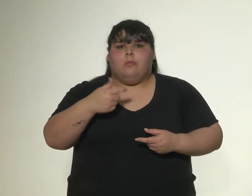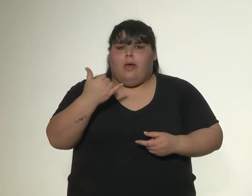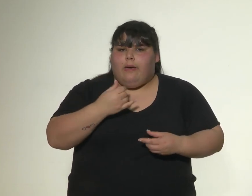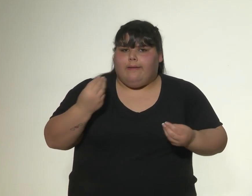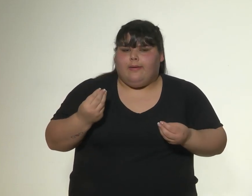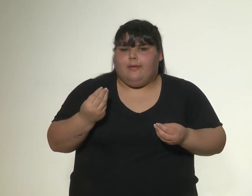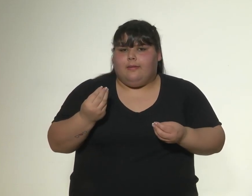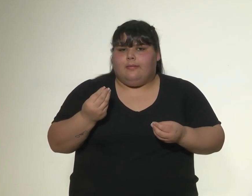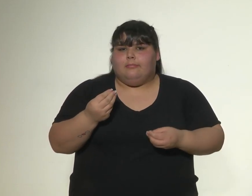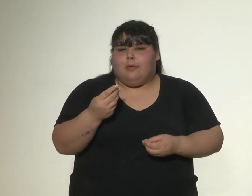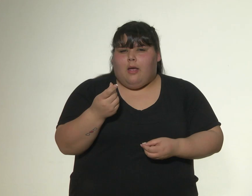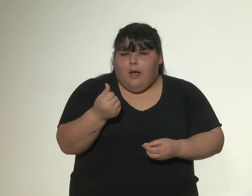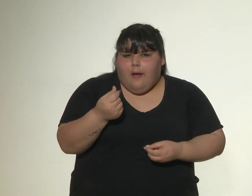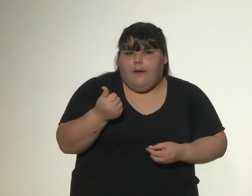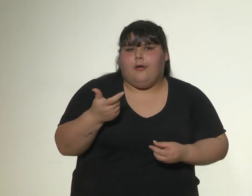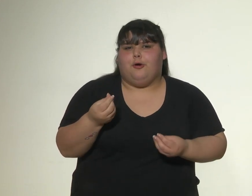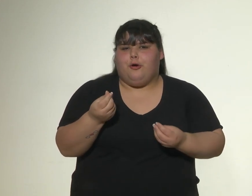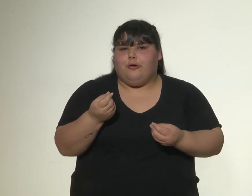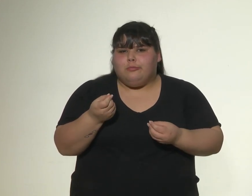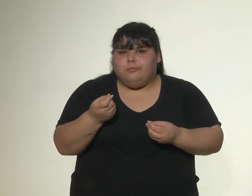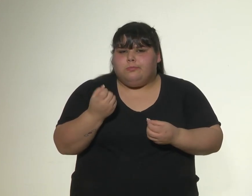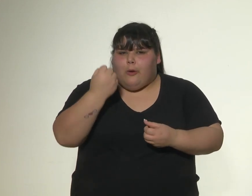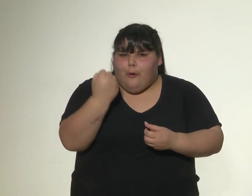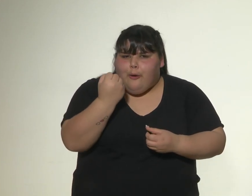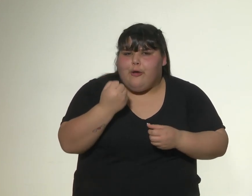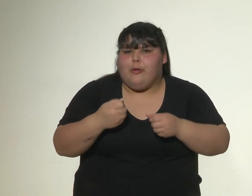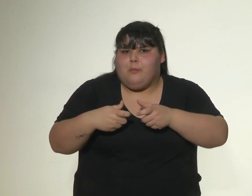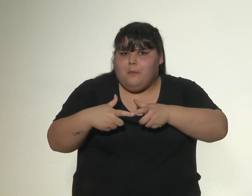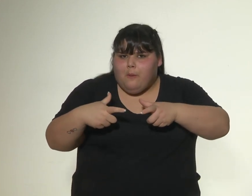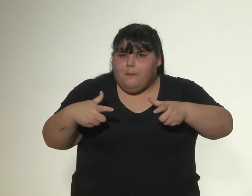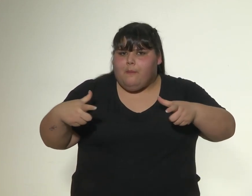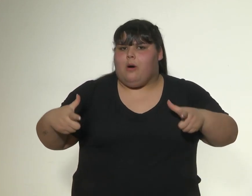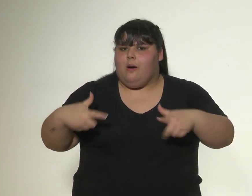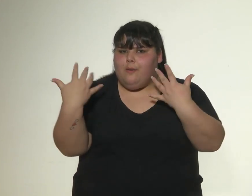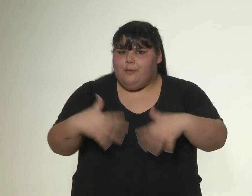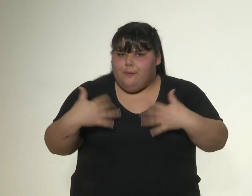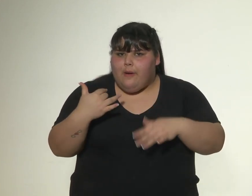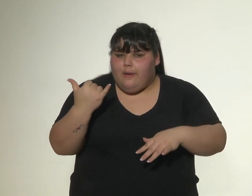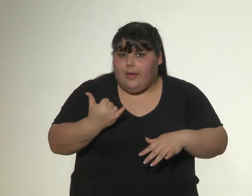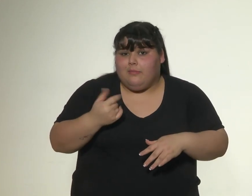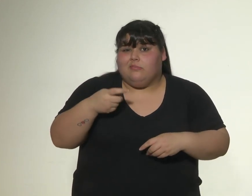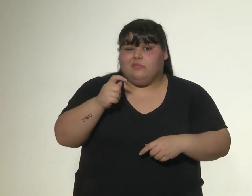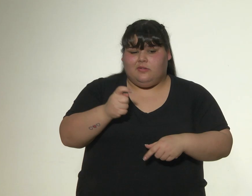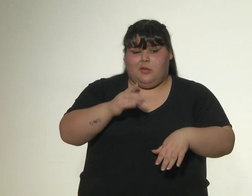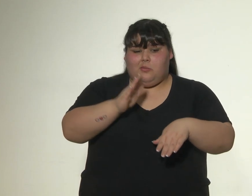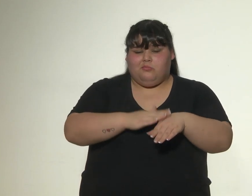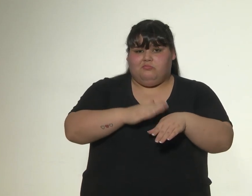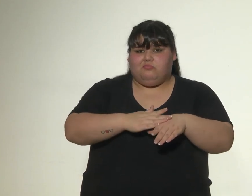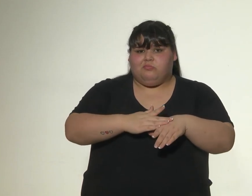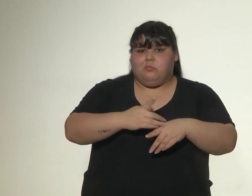ganancias y beneficios económicos y cuantiosos para los tratantes y procenetas.